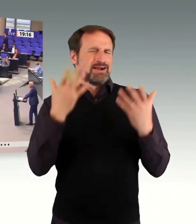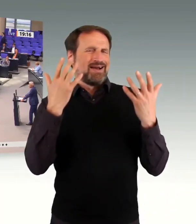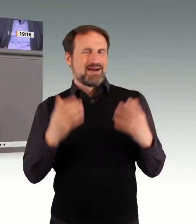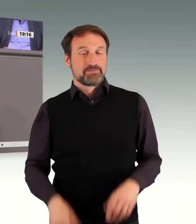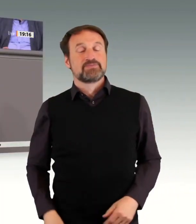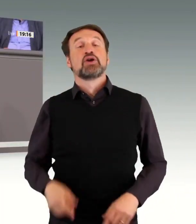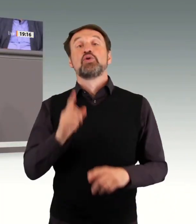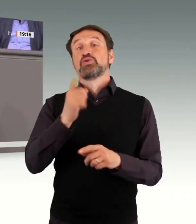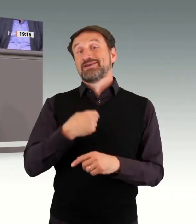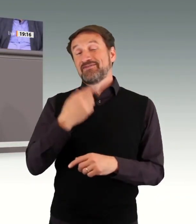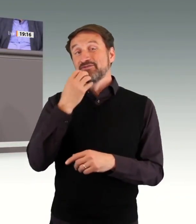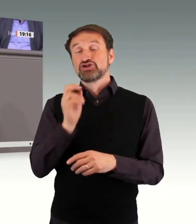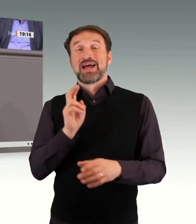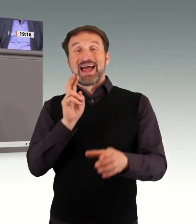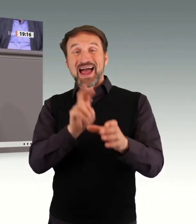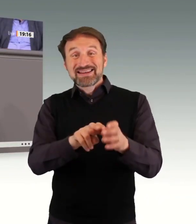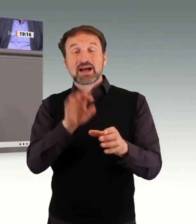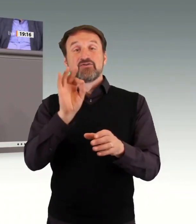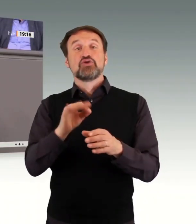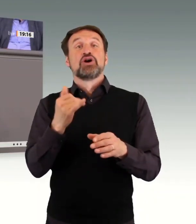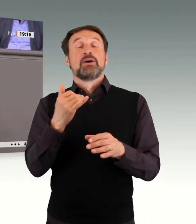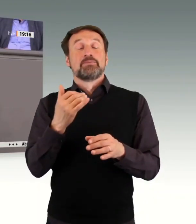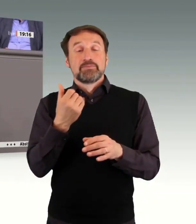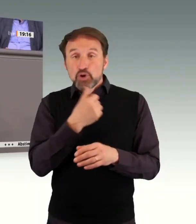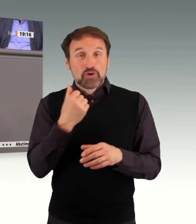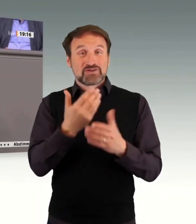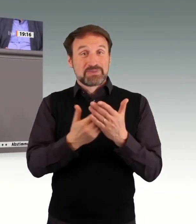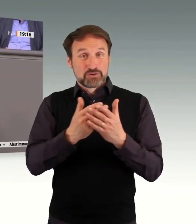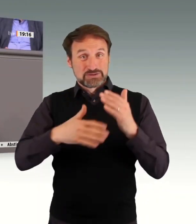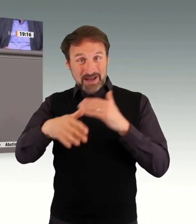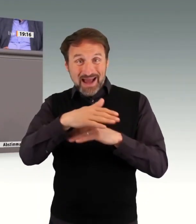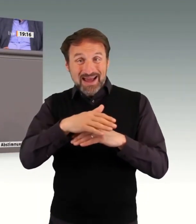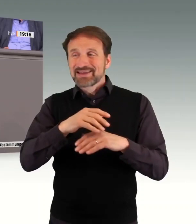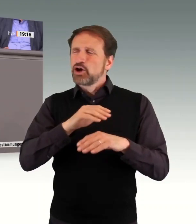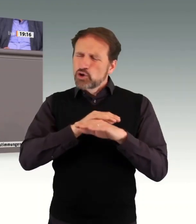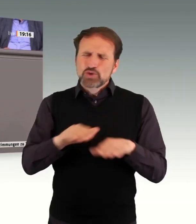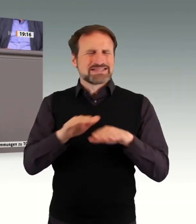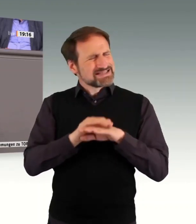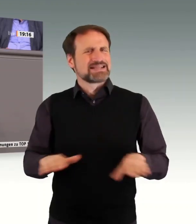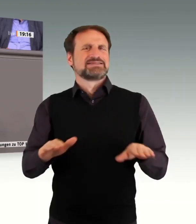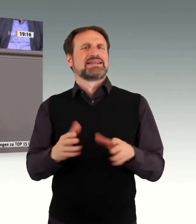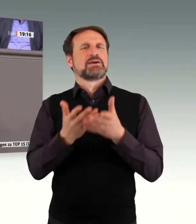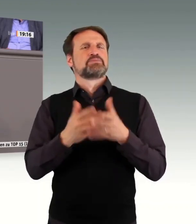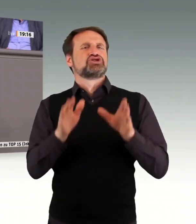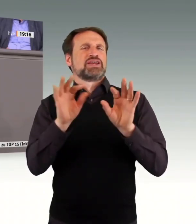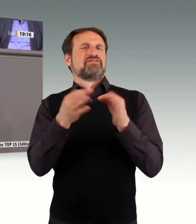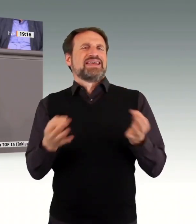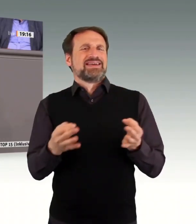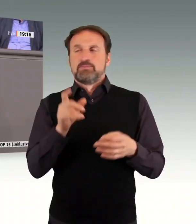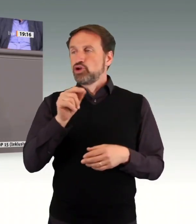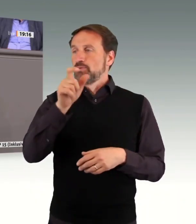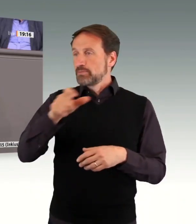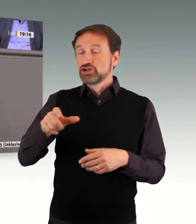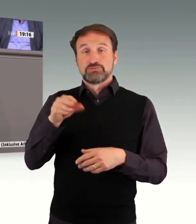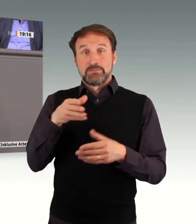grundsätzlich als budgetfähig machen. Dann kann jeder Mensch mit Behinderung, jeder Jugendliche mit Behinderung selbst entscheiden, gehe ich auf den